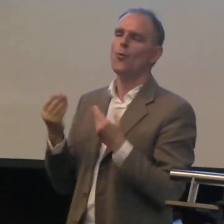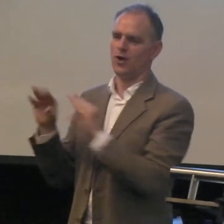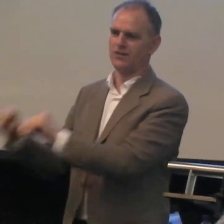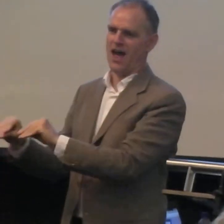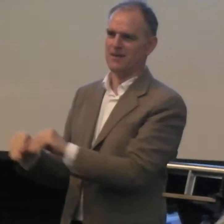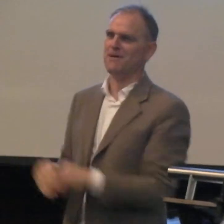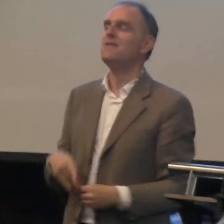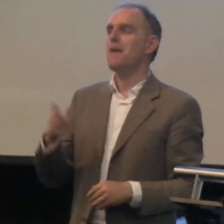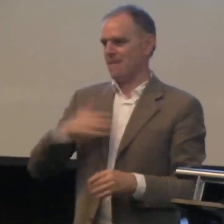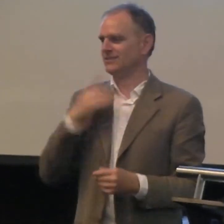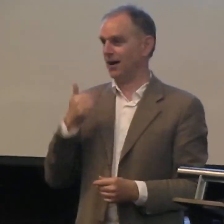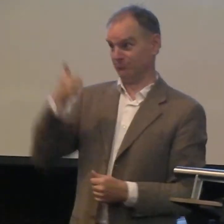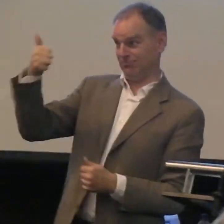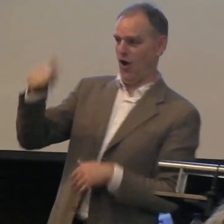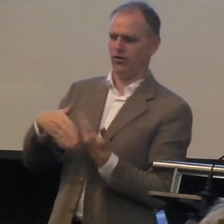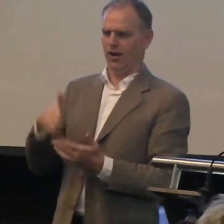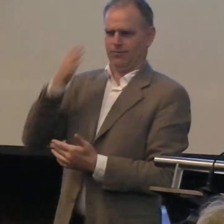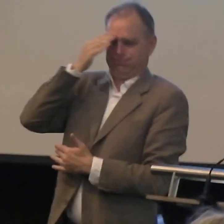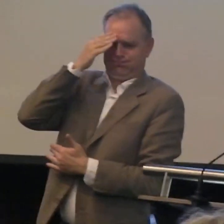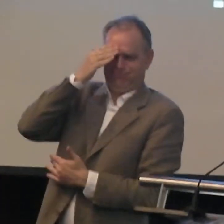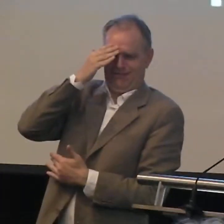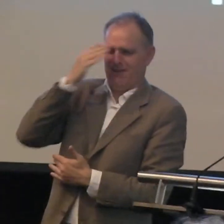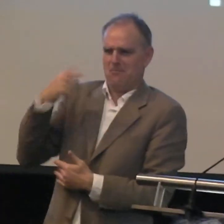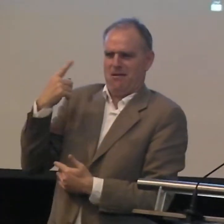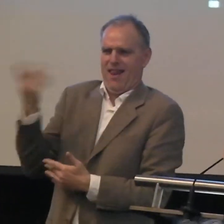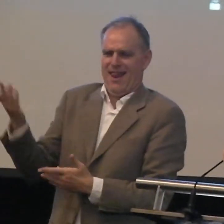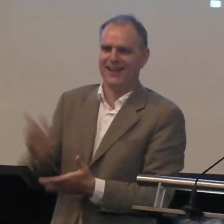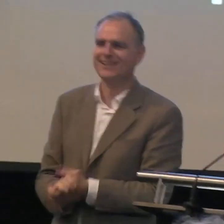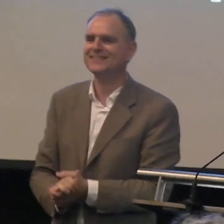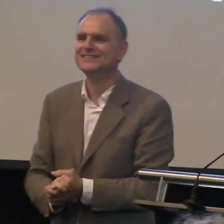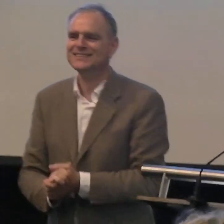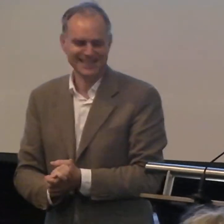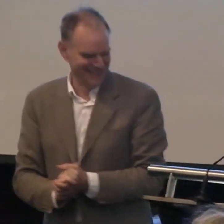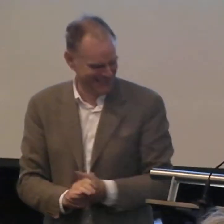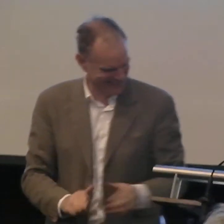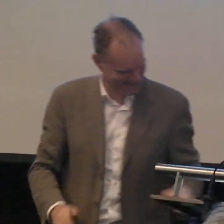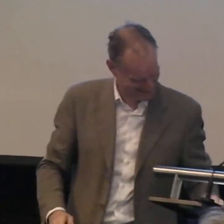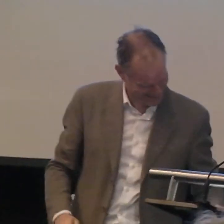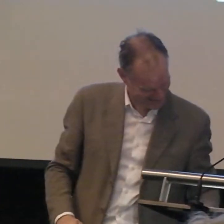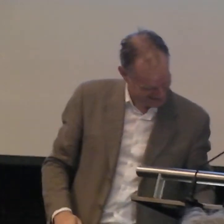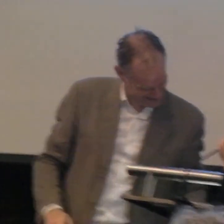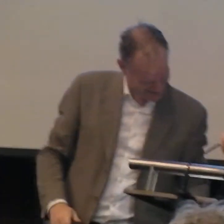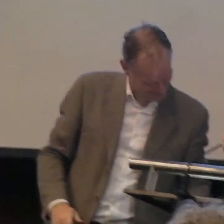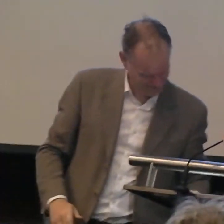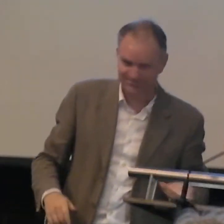Maar dat kun je zien op de website, hoe we dat hebben gedaan. Dan mag je zelf zeggen, het was goed of het was helemaal niks.